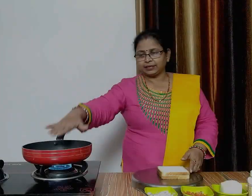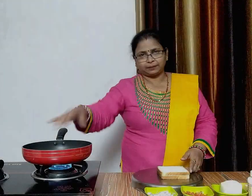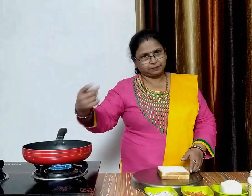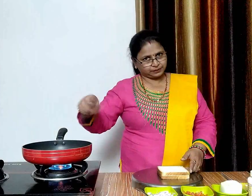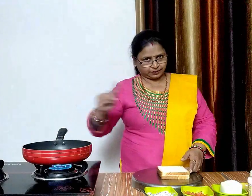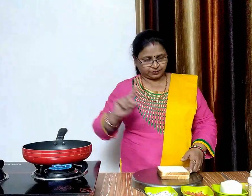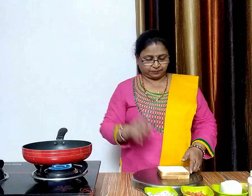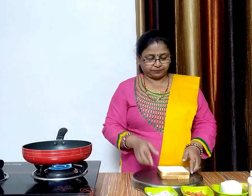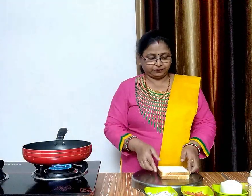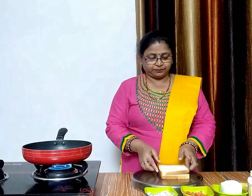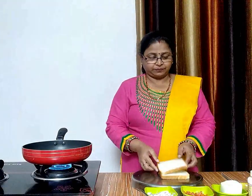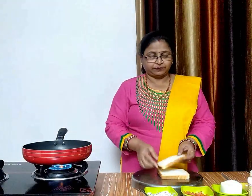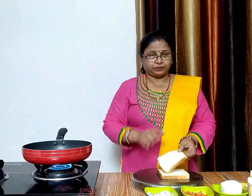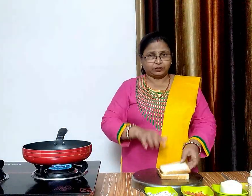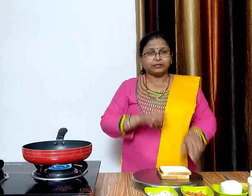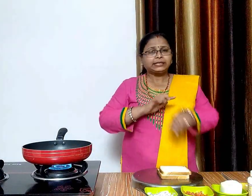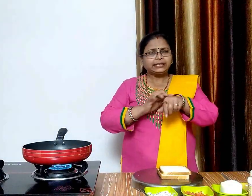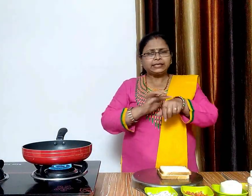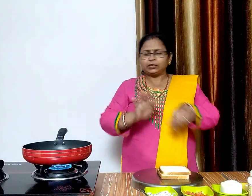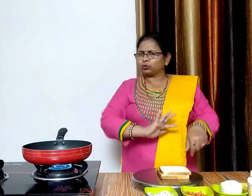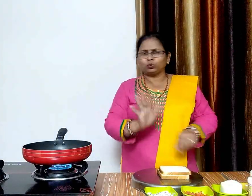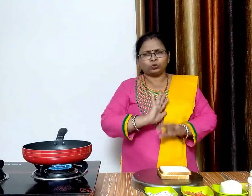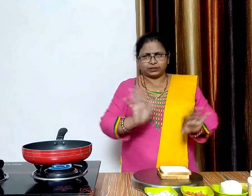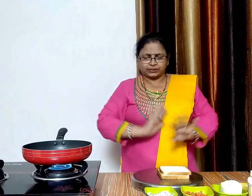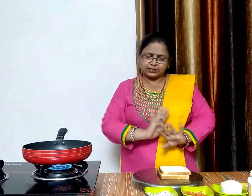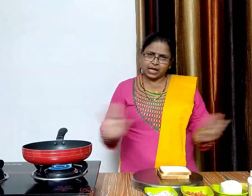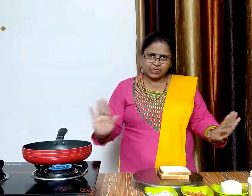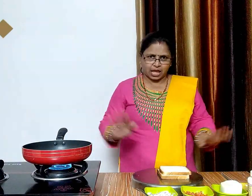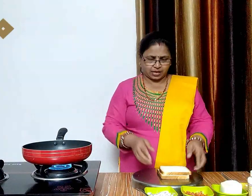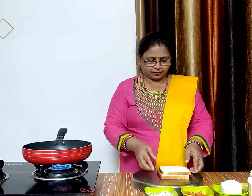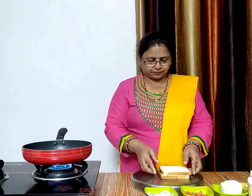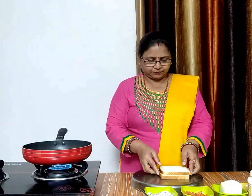पैन गरम हो गया है अब बिना गी और तेल के ब्रेट को सेख लेंगे